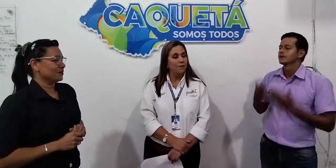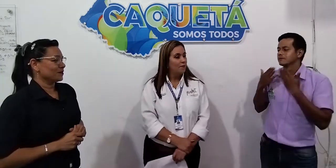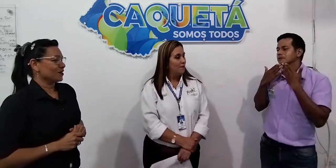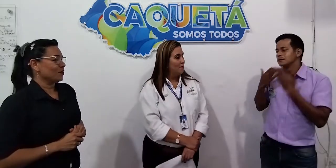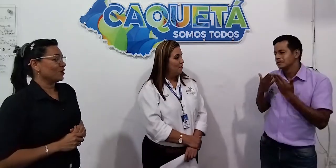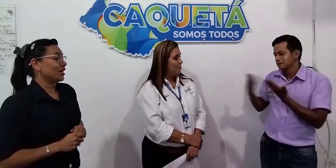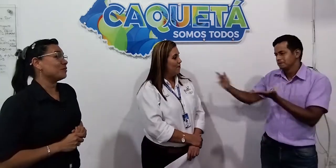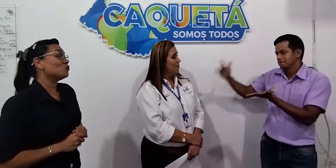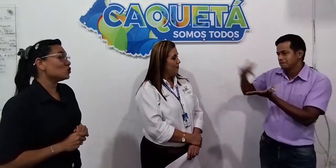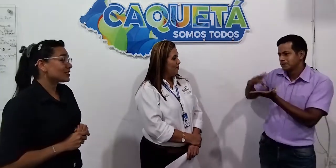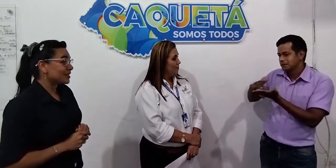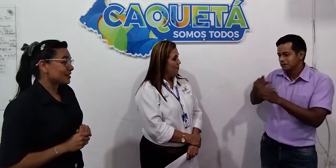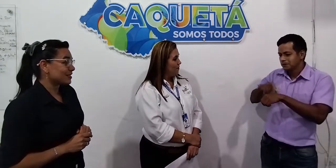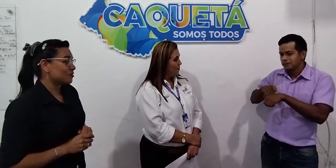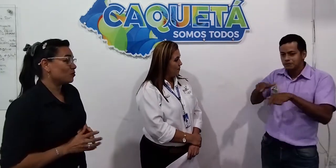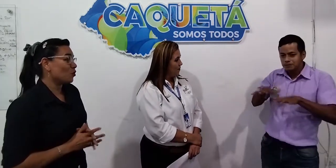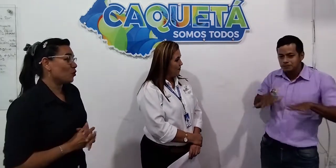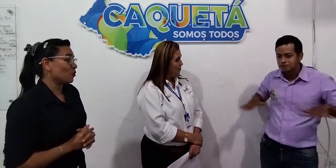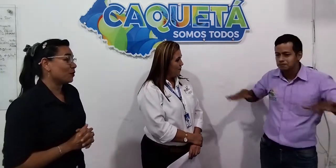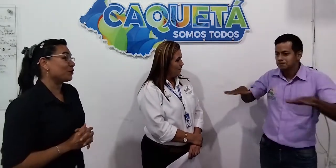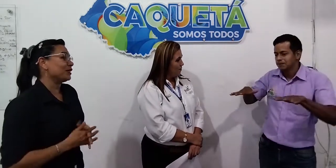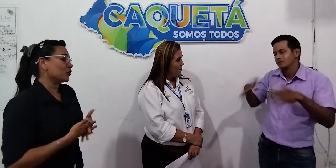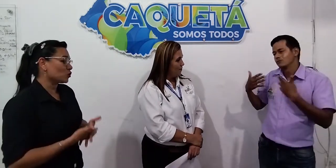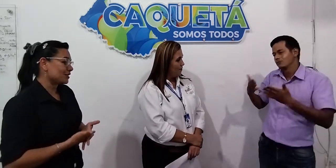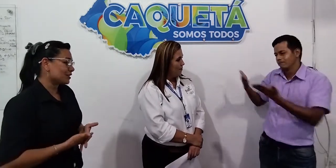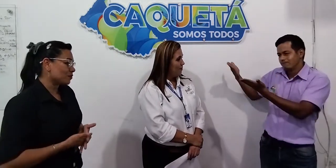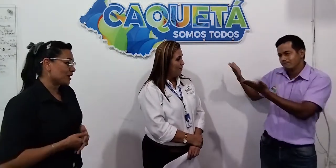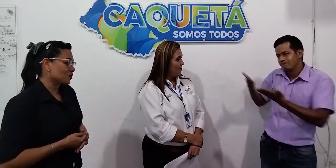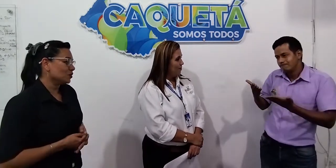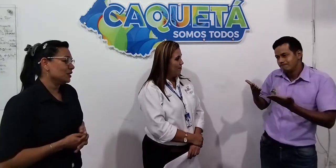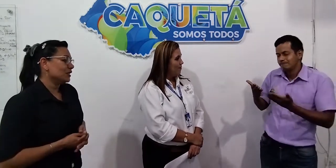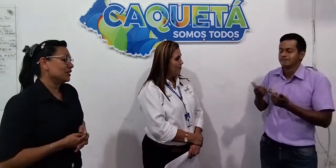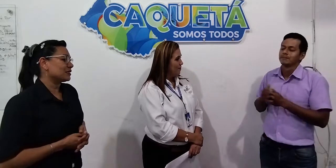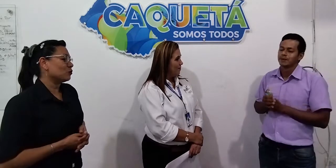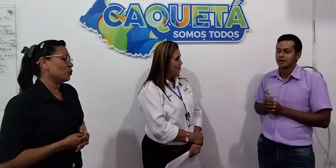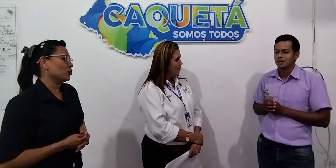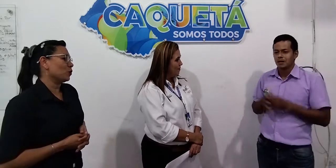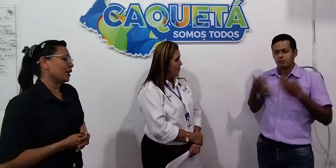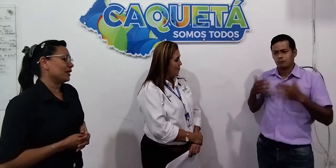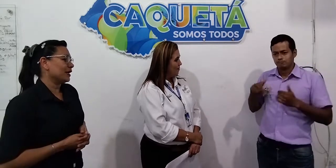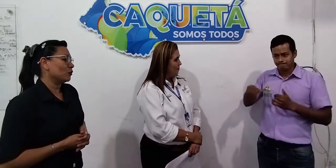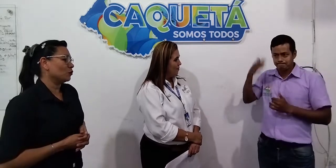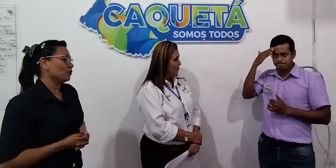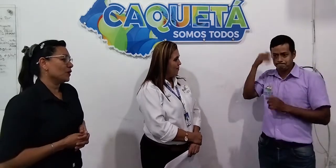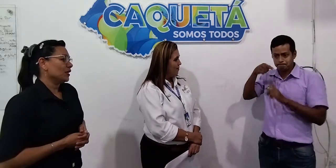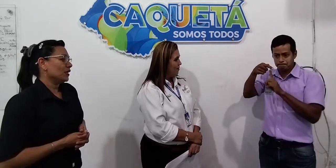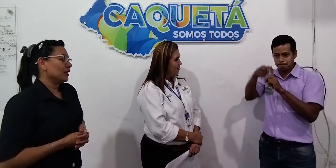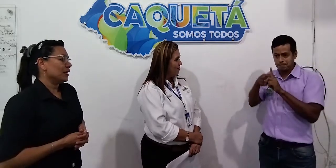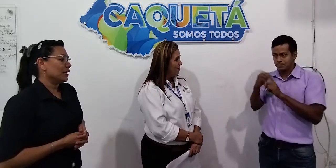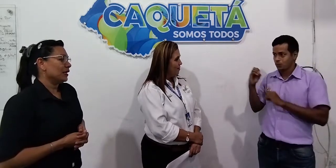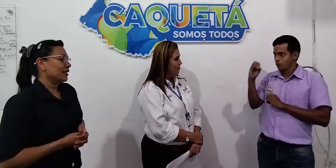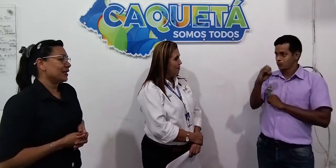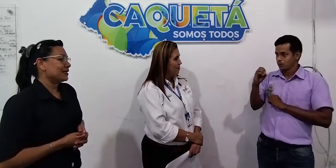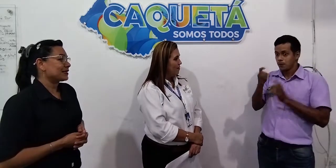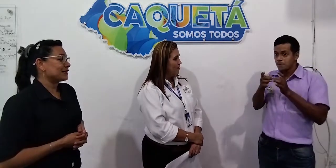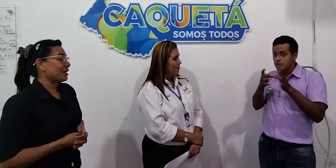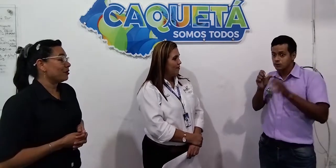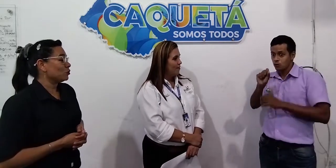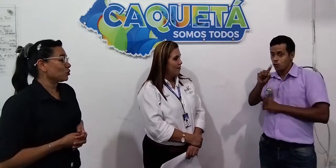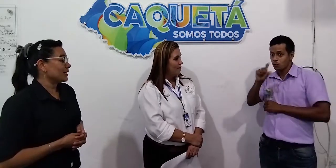Ok, muchas gracias por permitirnos este espacio y este momento para el diálogo. Sabemos que